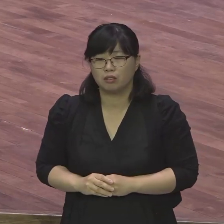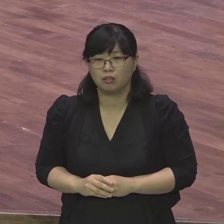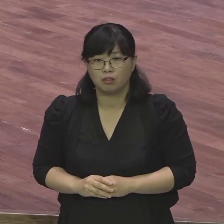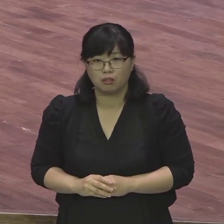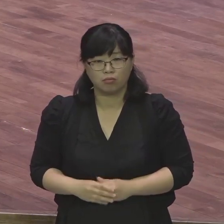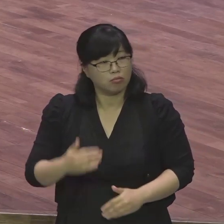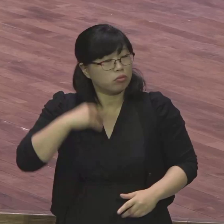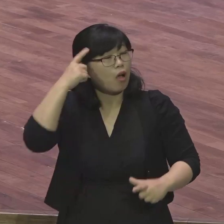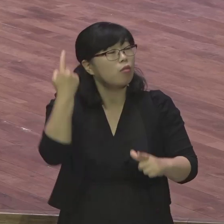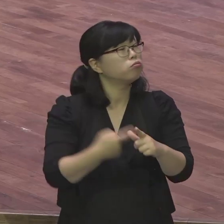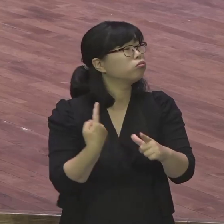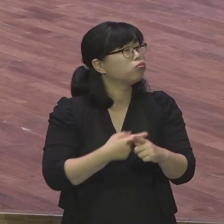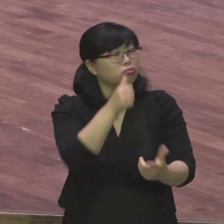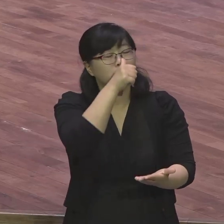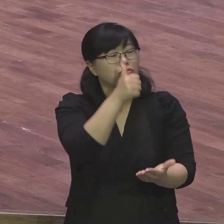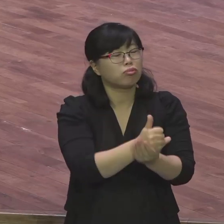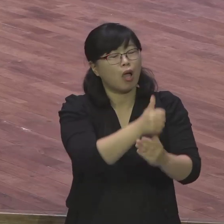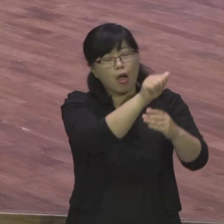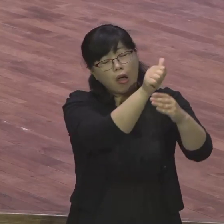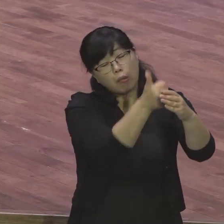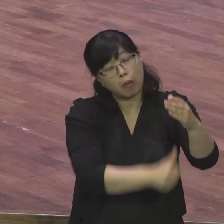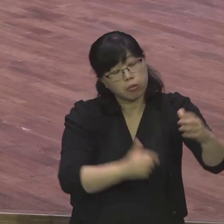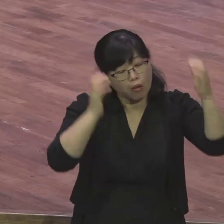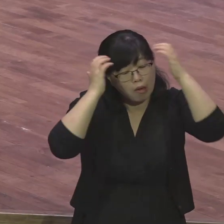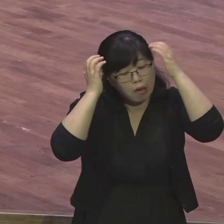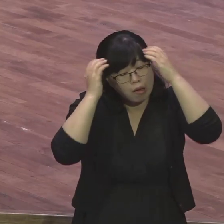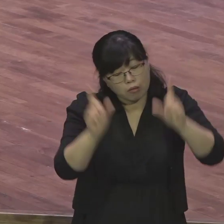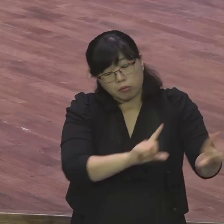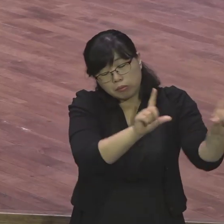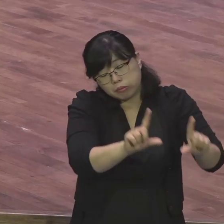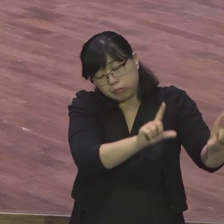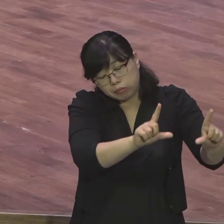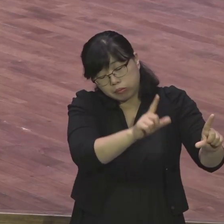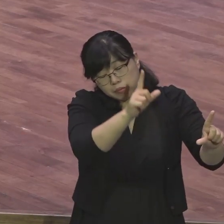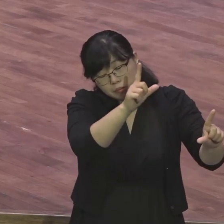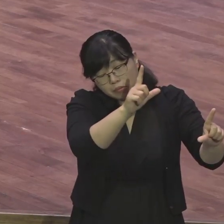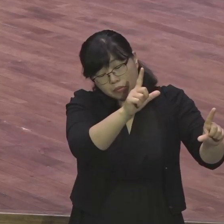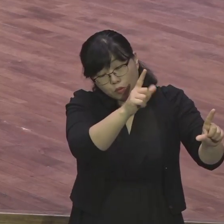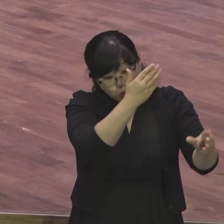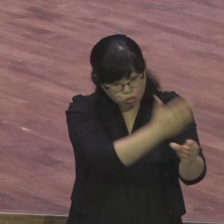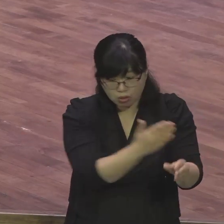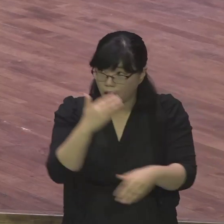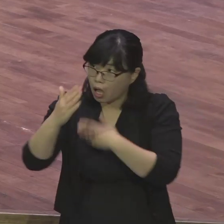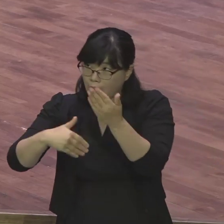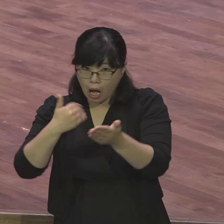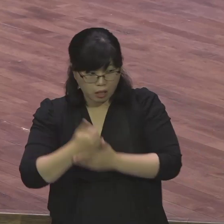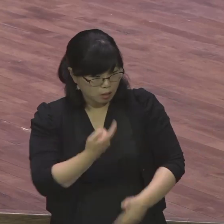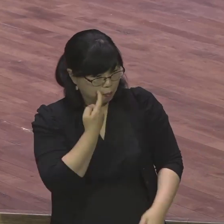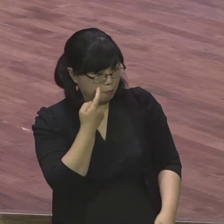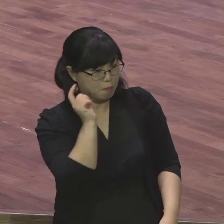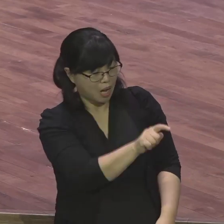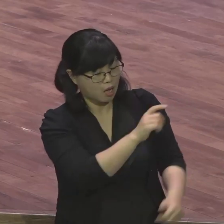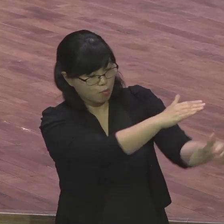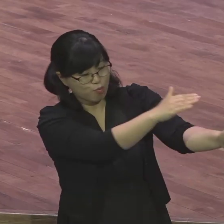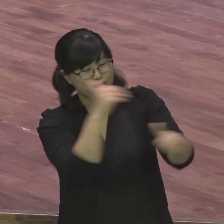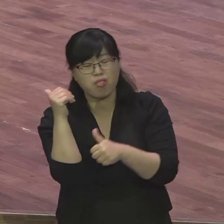닮아서 이 땅에 살면서 하나님의 뜻과 교육을 이루는 삶을 살아라 천사가